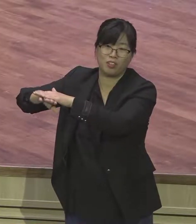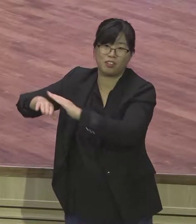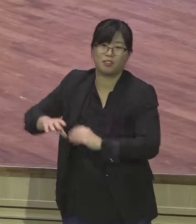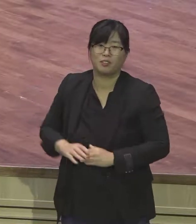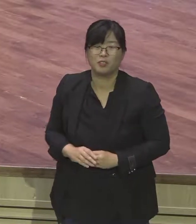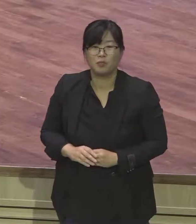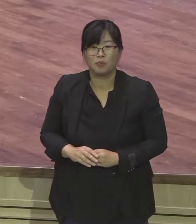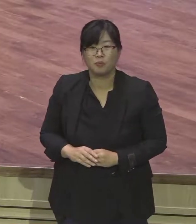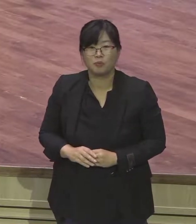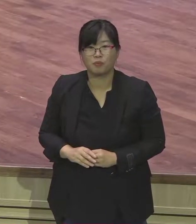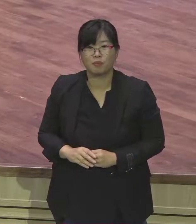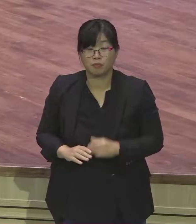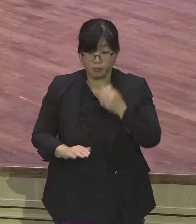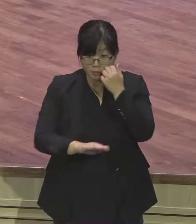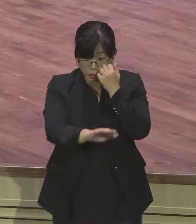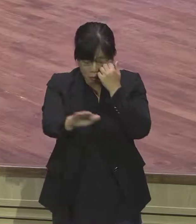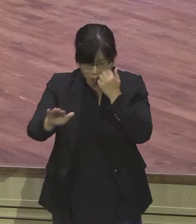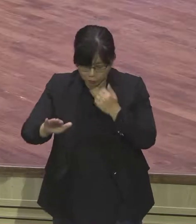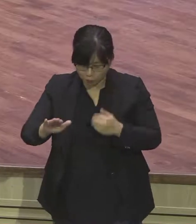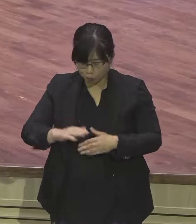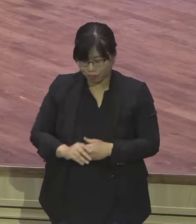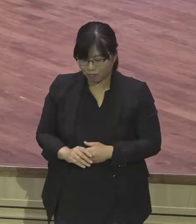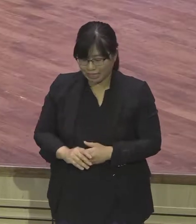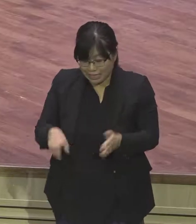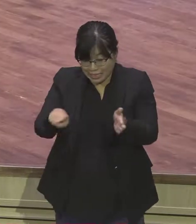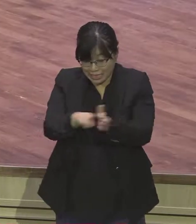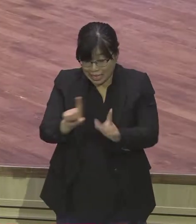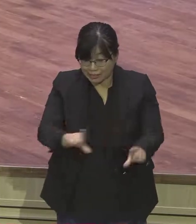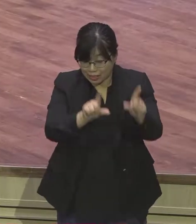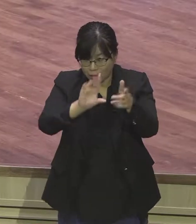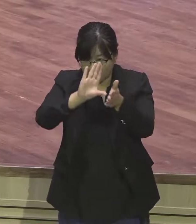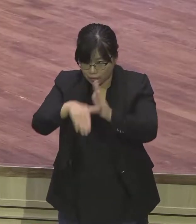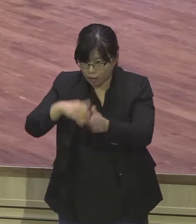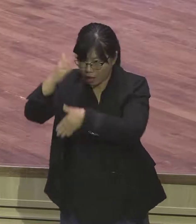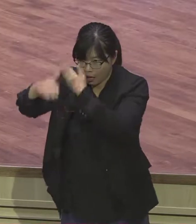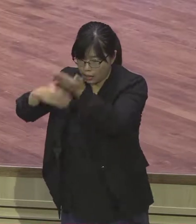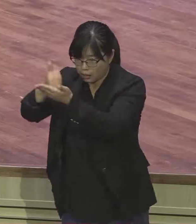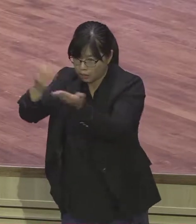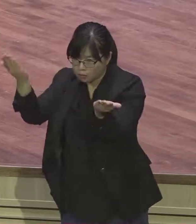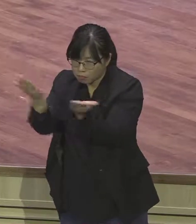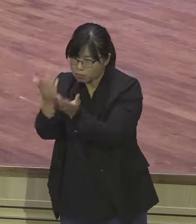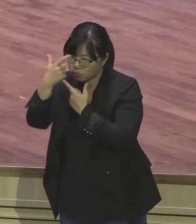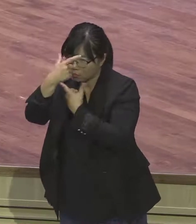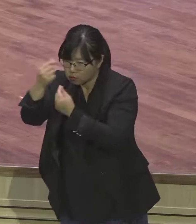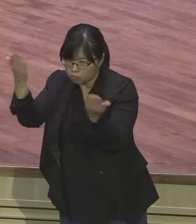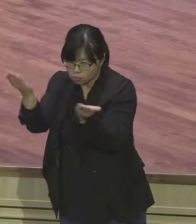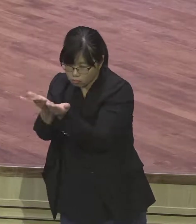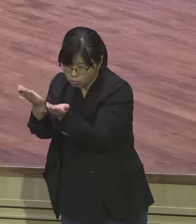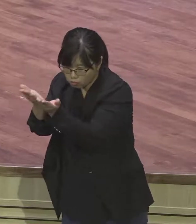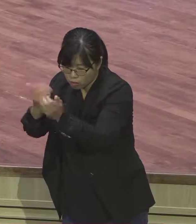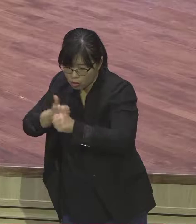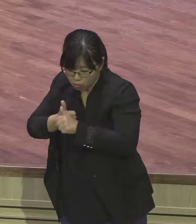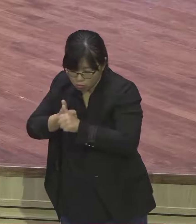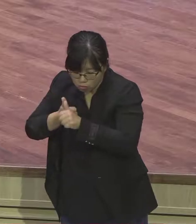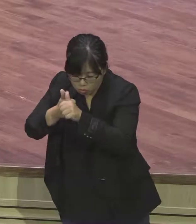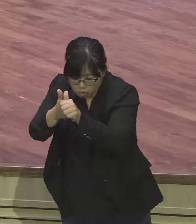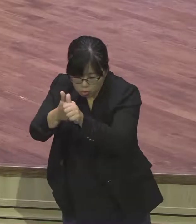성경들로 하면 사람이 멋있게 변하대요 만날수록 매력이 있어 만나서 또 만나고 싶어